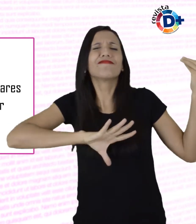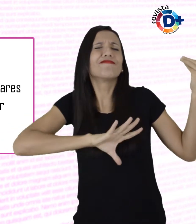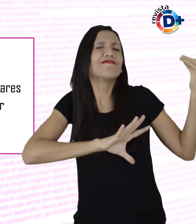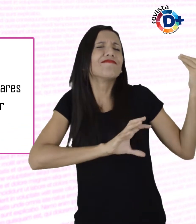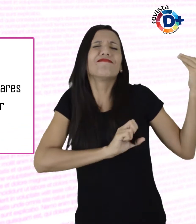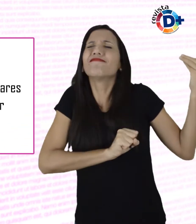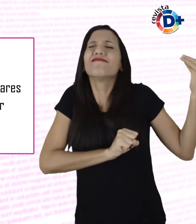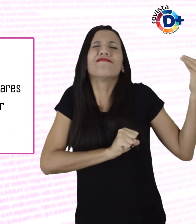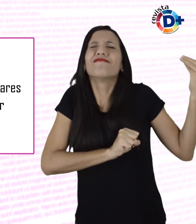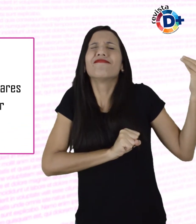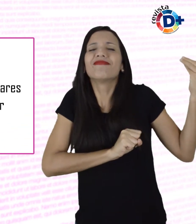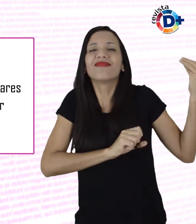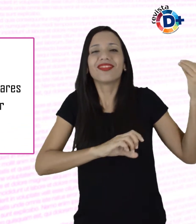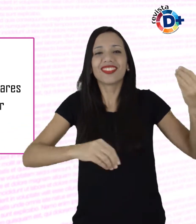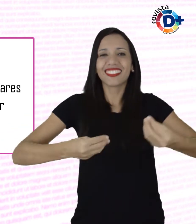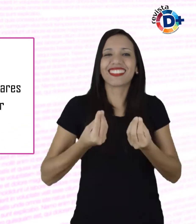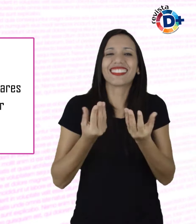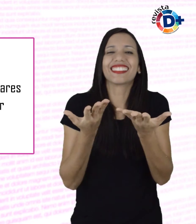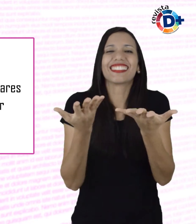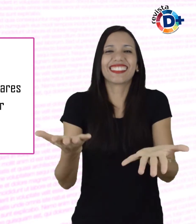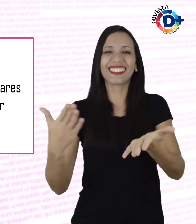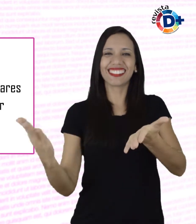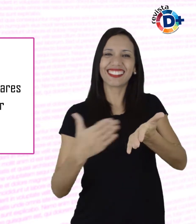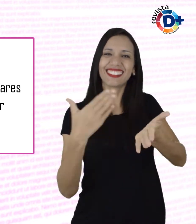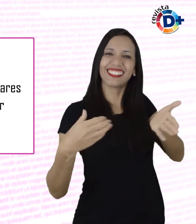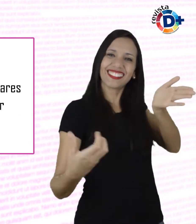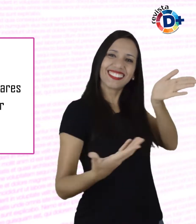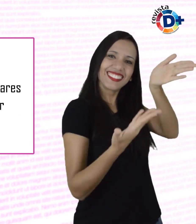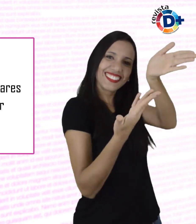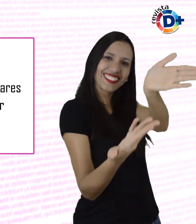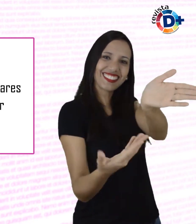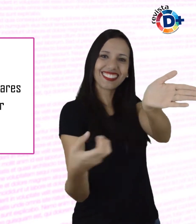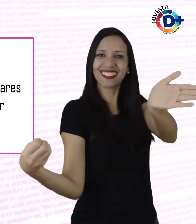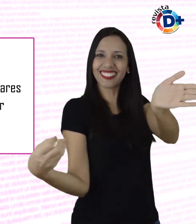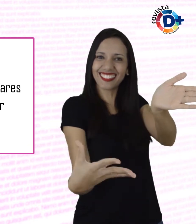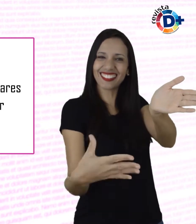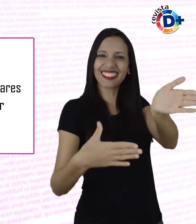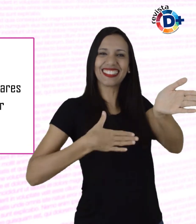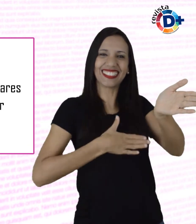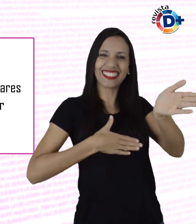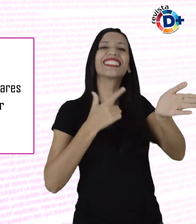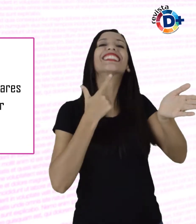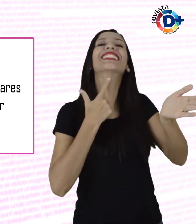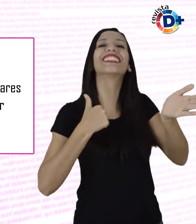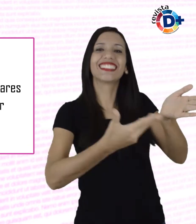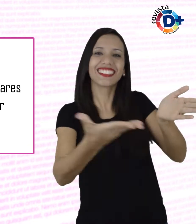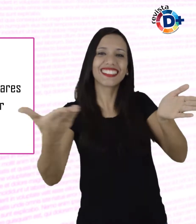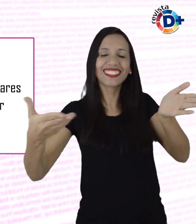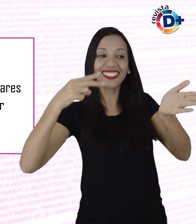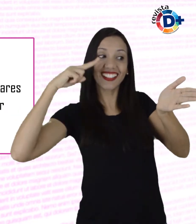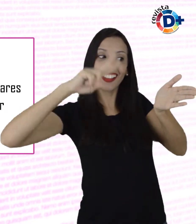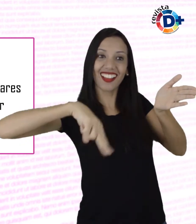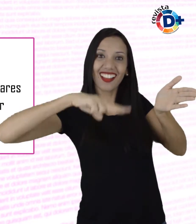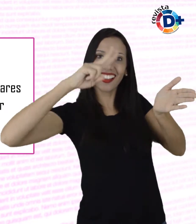entregamos esta nova edição. E desejamos, claro, que você possa apreciá-la acompanhado.